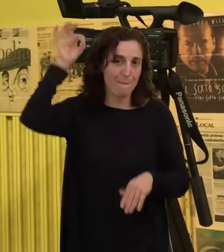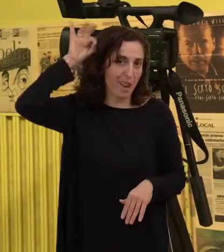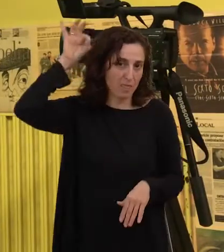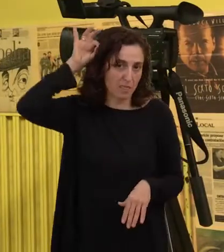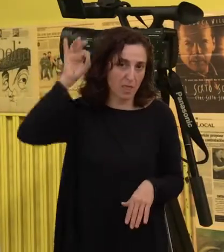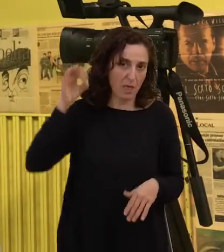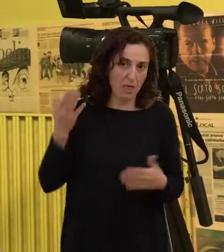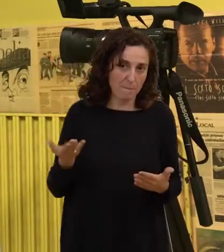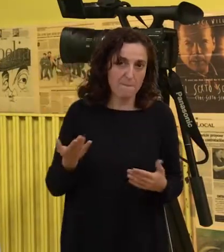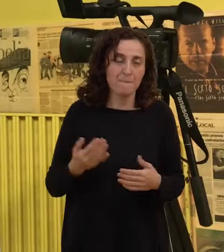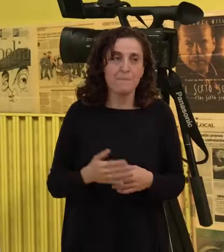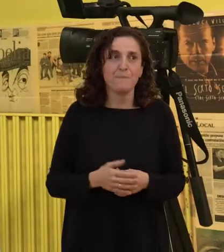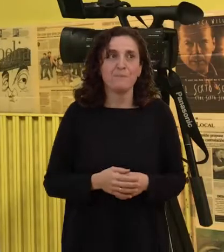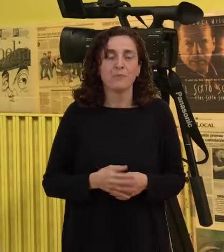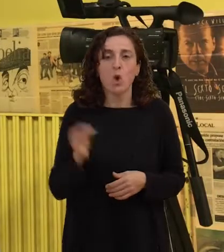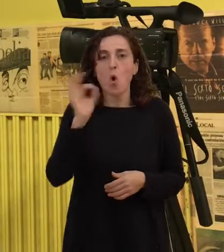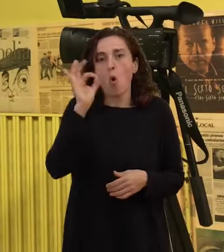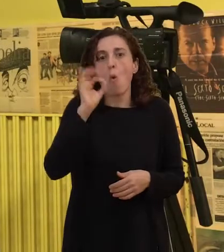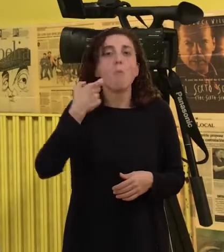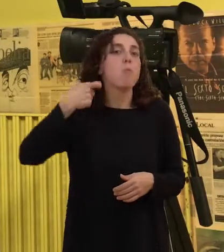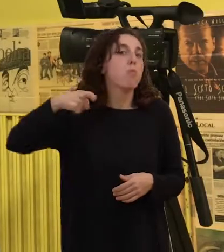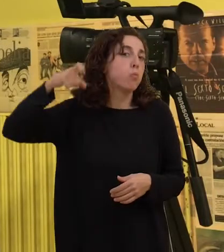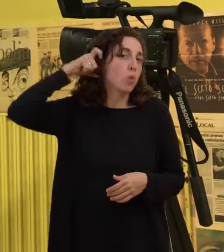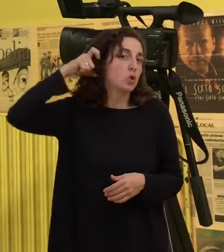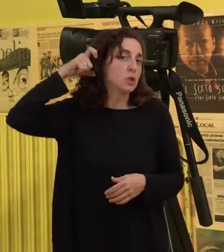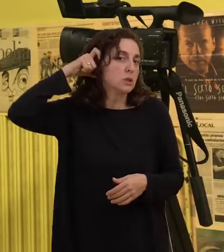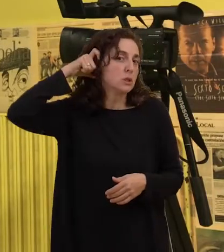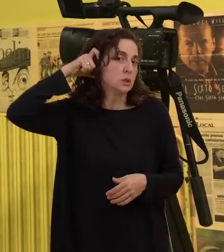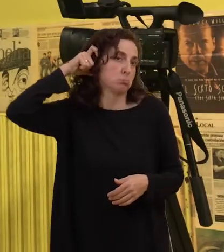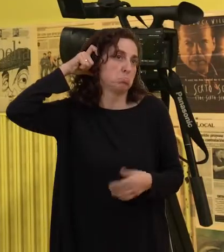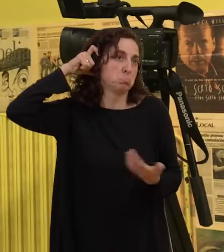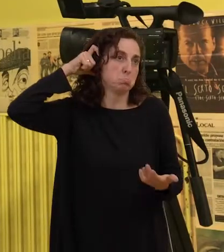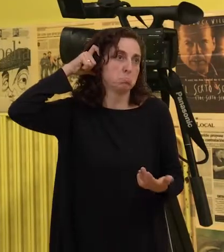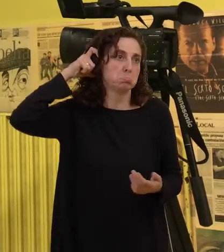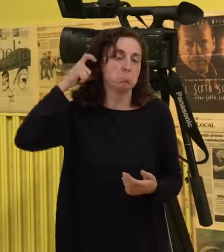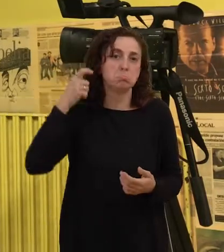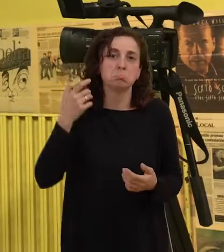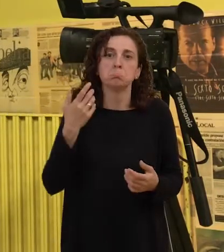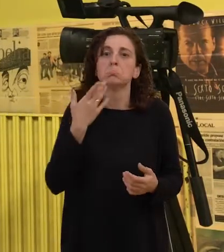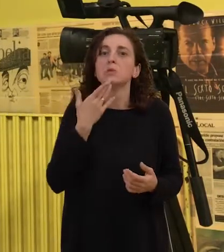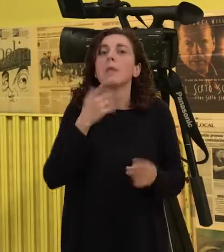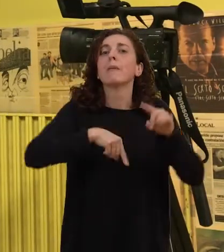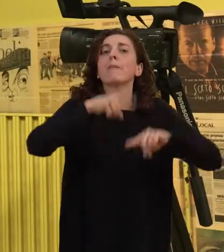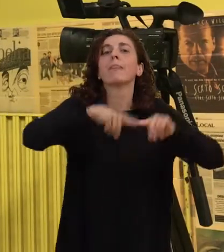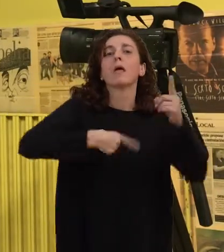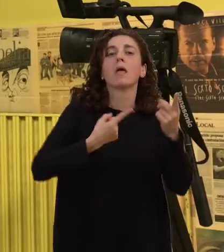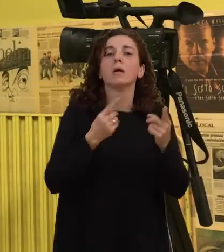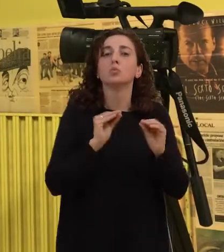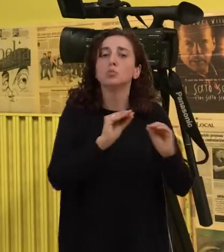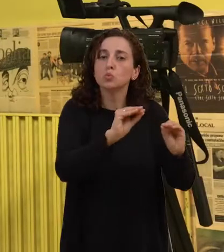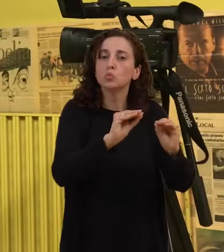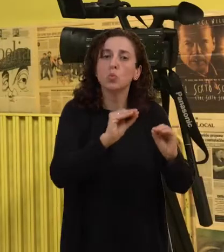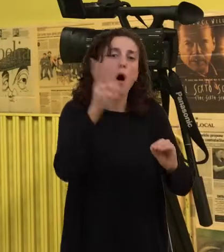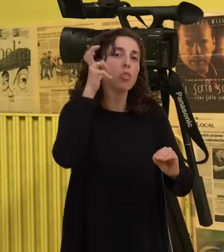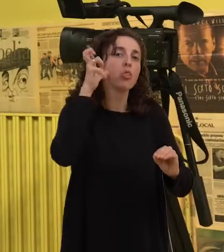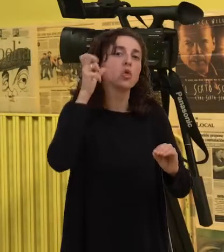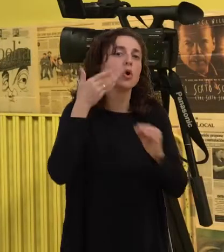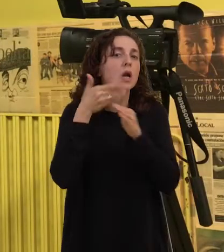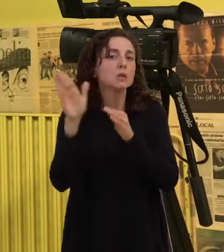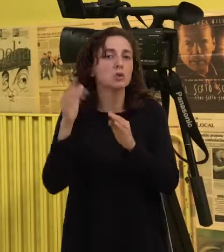ou con prótesis auditivas en función de de la pérdida que teña, en